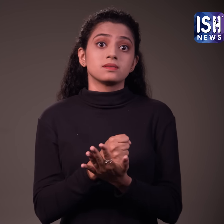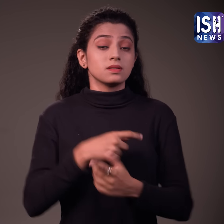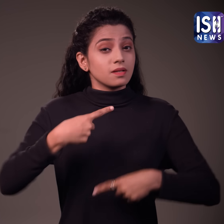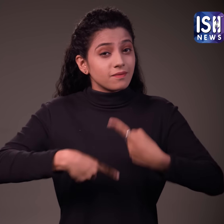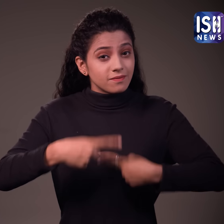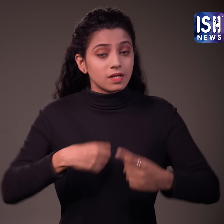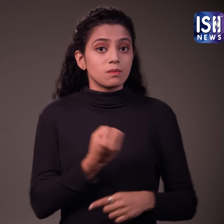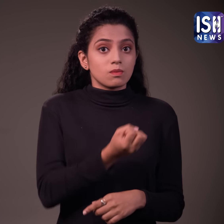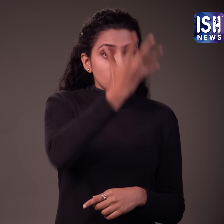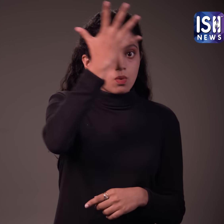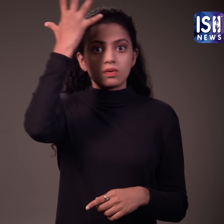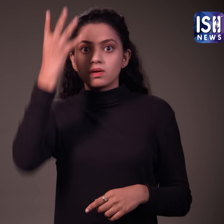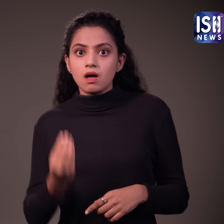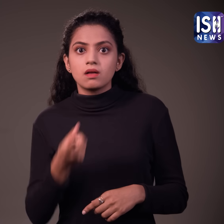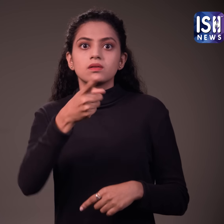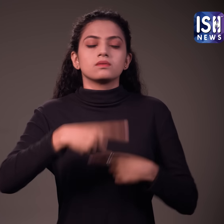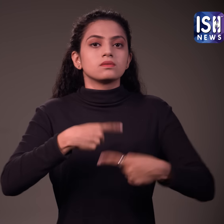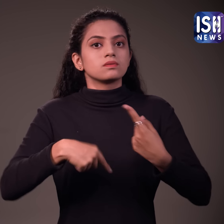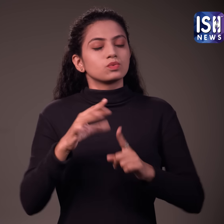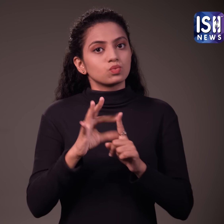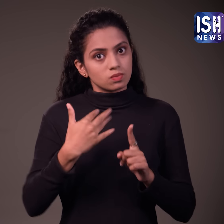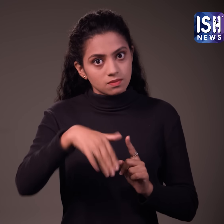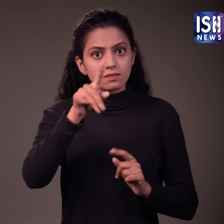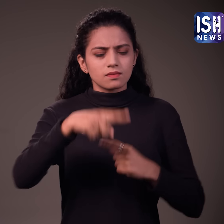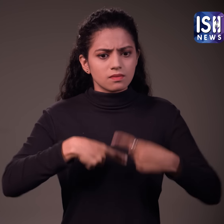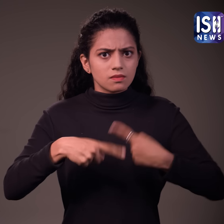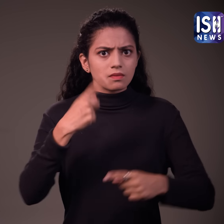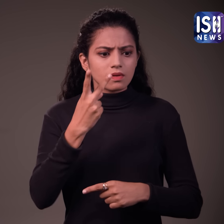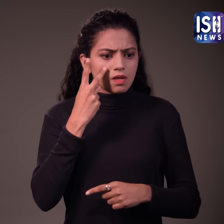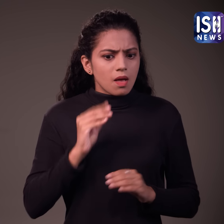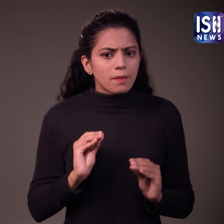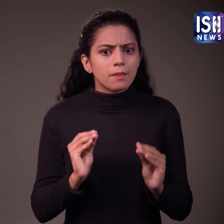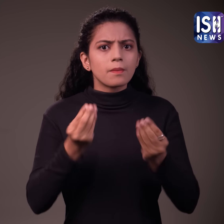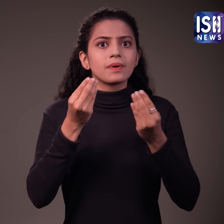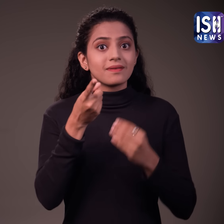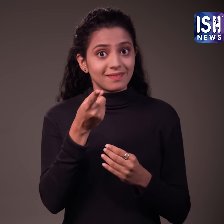आप इसे दिन में दो बार कर सकते हैं और आपको सुधार नजर आएगा